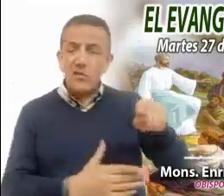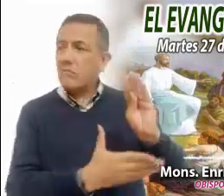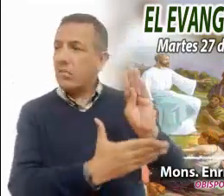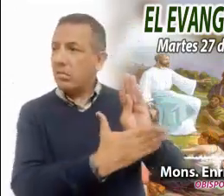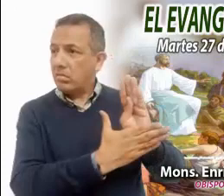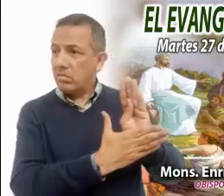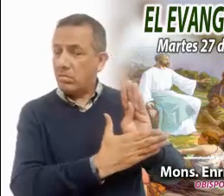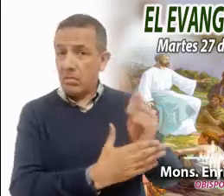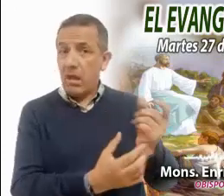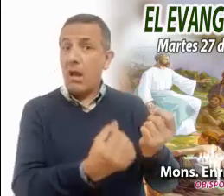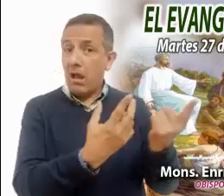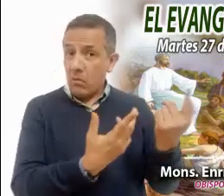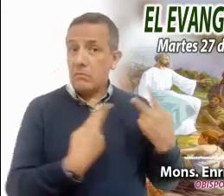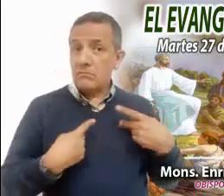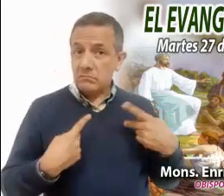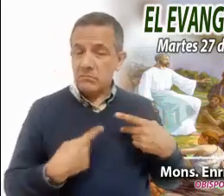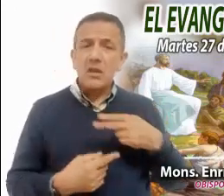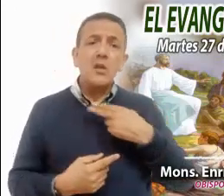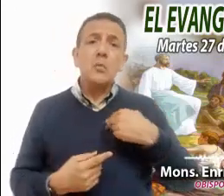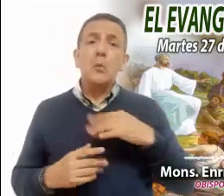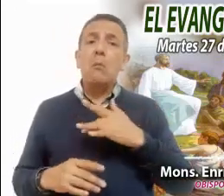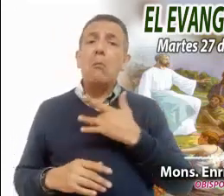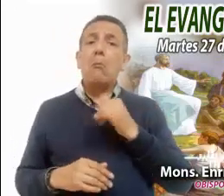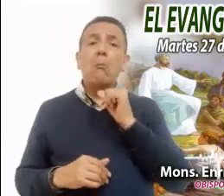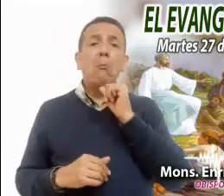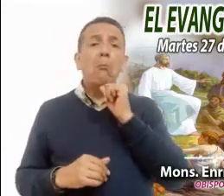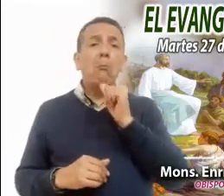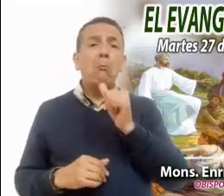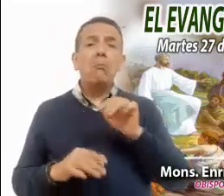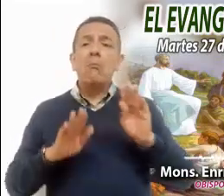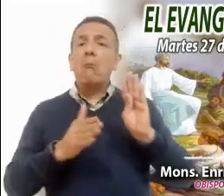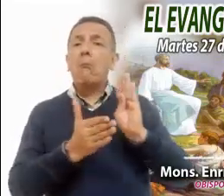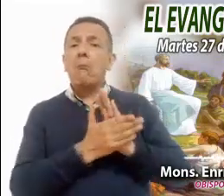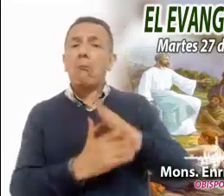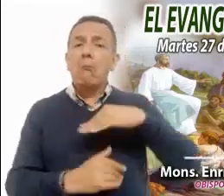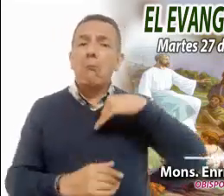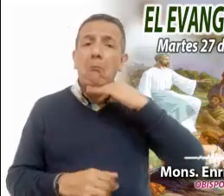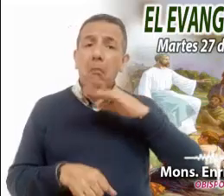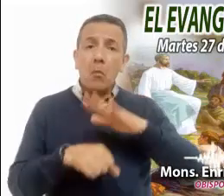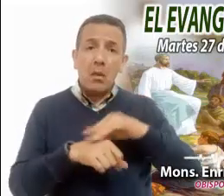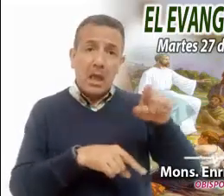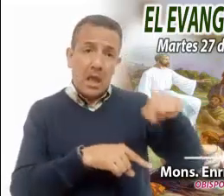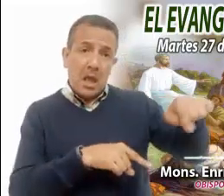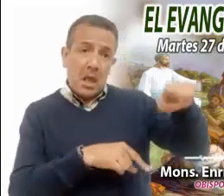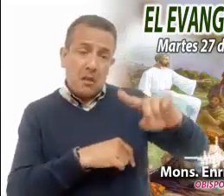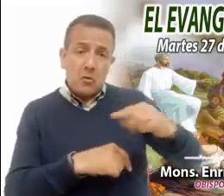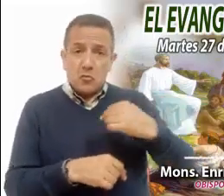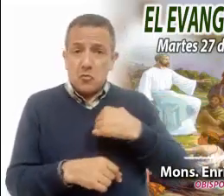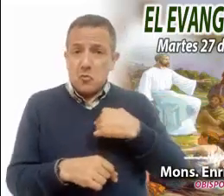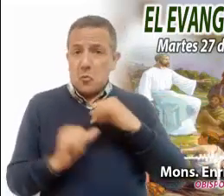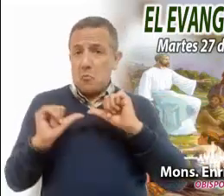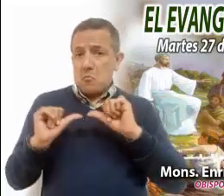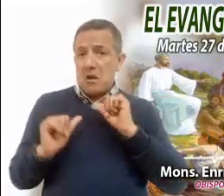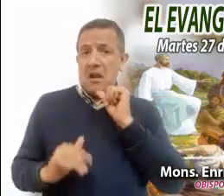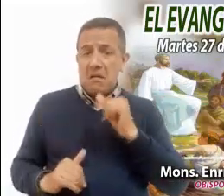en cuenta. Y nosotros nos quedamos tan tranquilos porque no nos está sucediendo a nosotros. Hoy